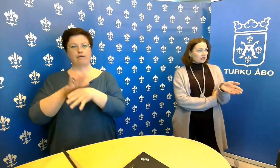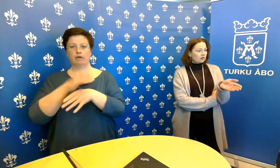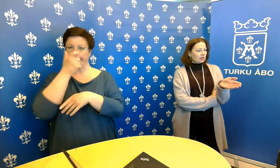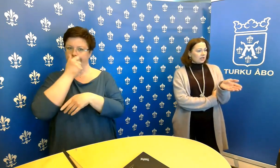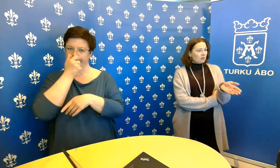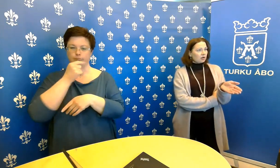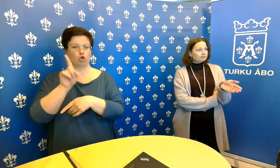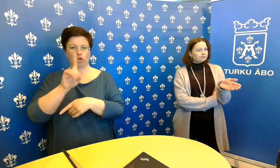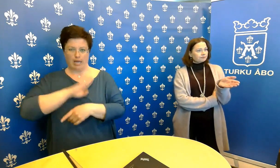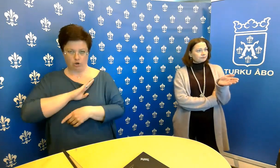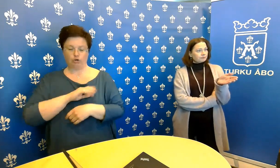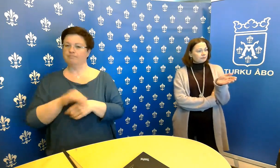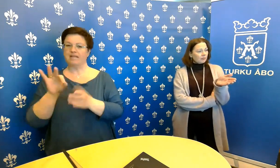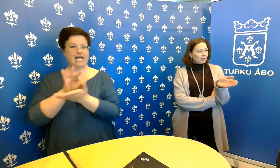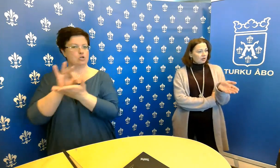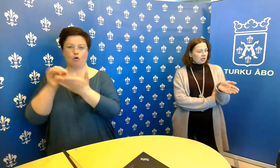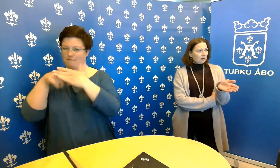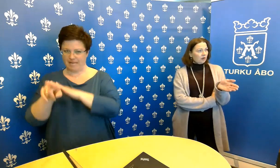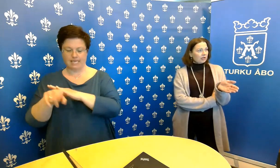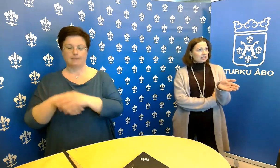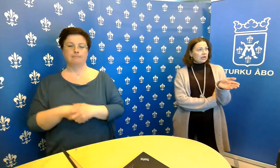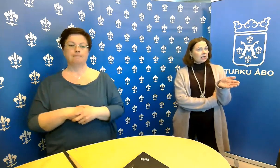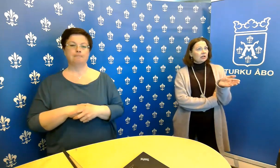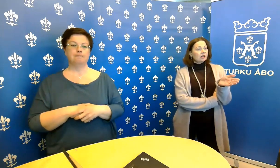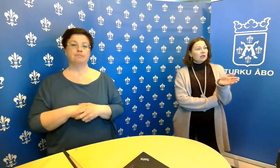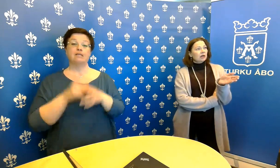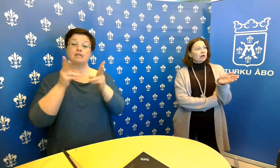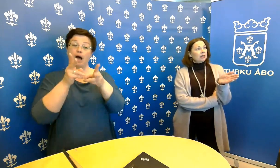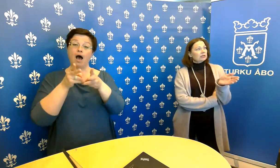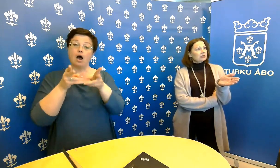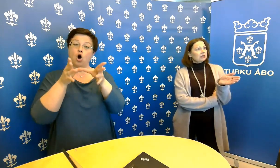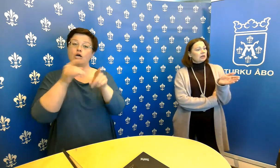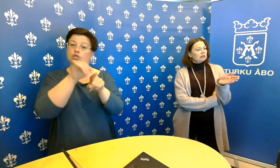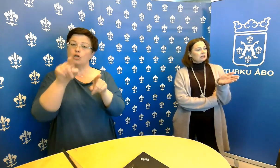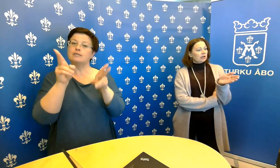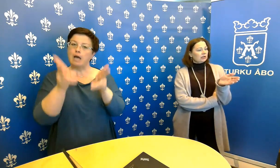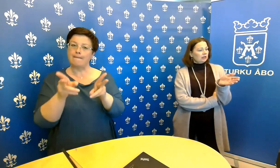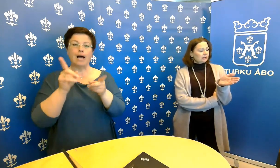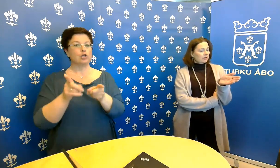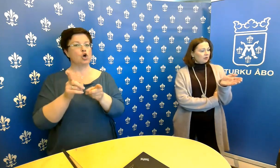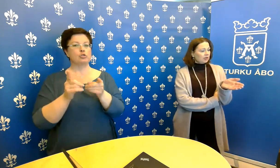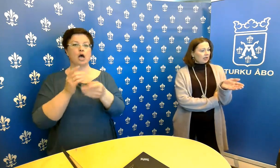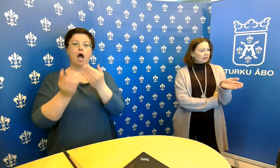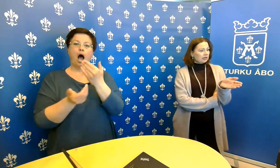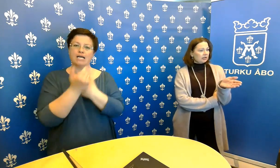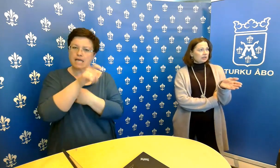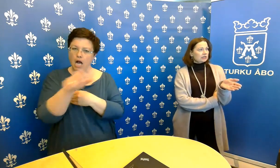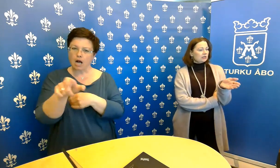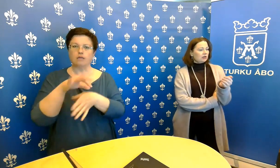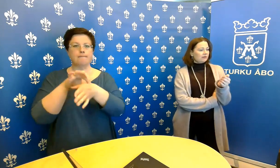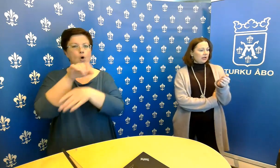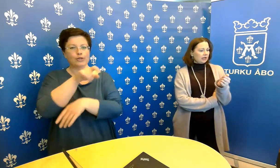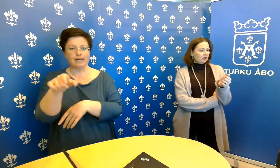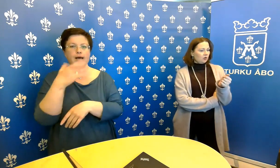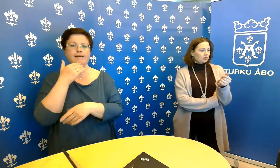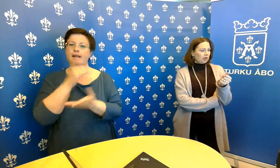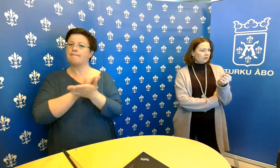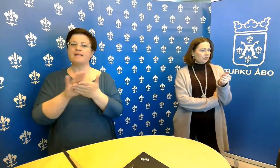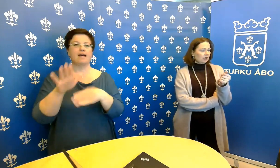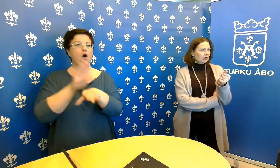Sairaalanosastoilla samoin. Jos ei ole oireisia asiakkaita tai kotilaita, niin silloin